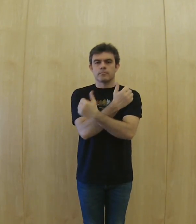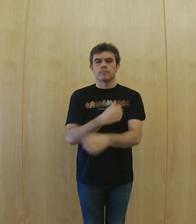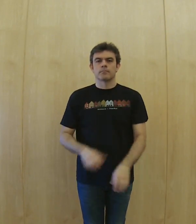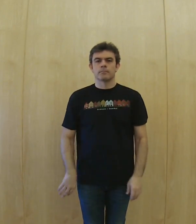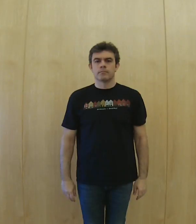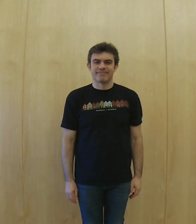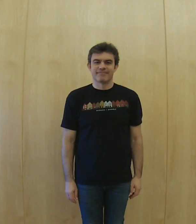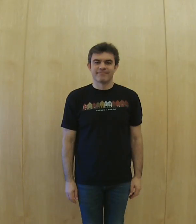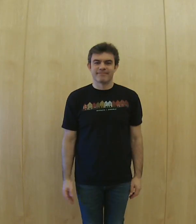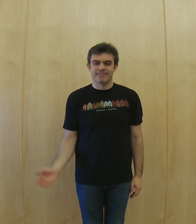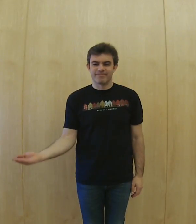la escena,